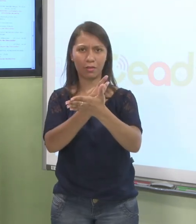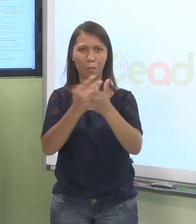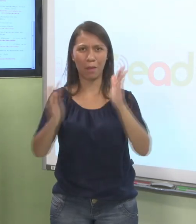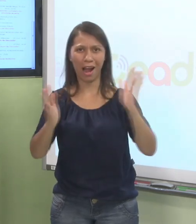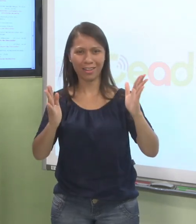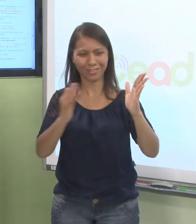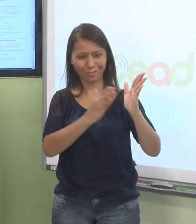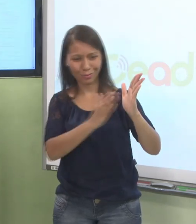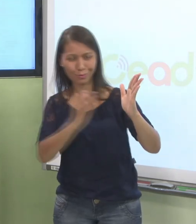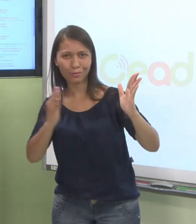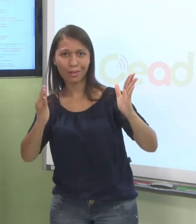que é um período bem curto.